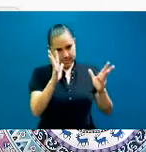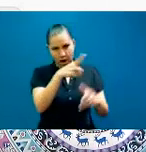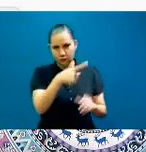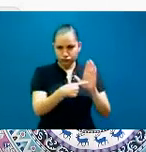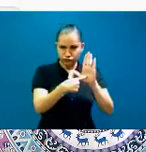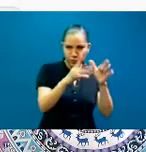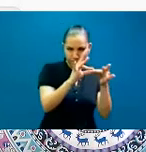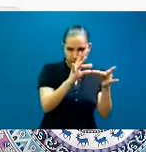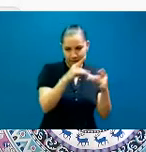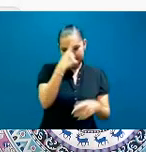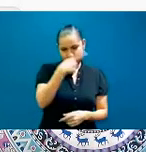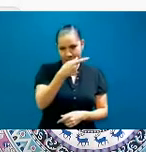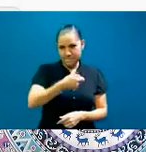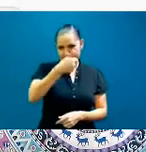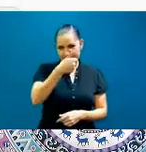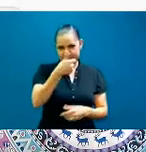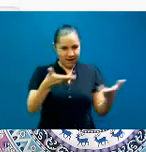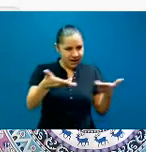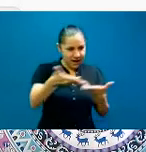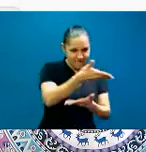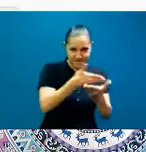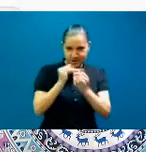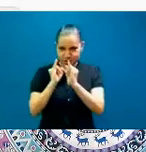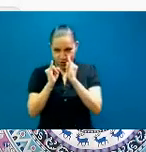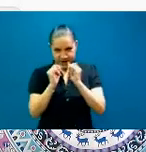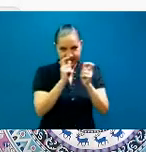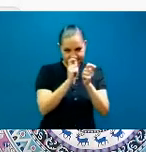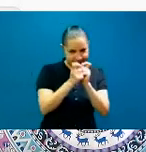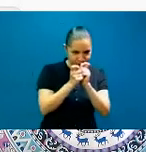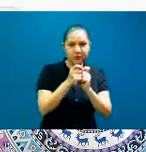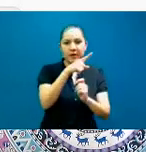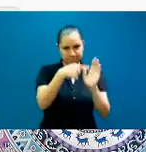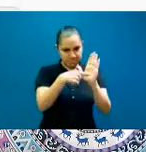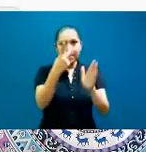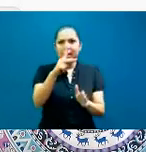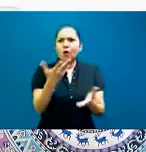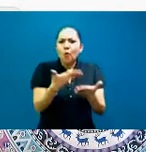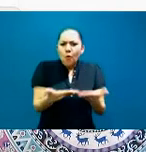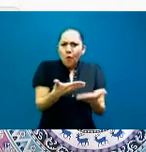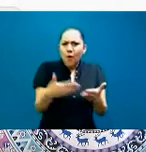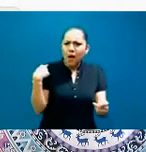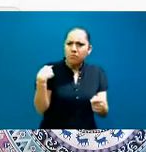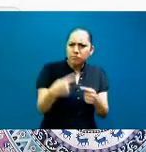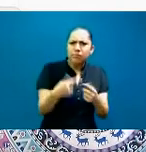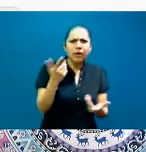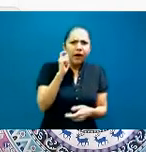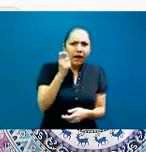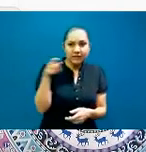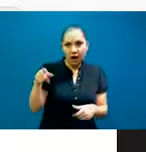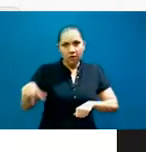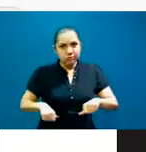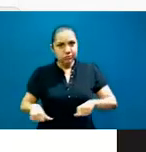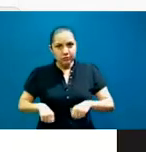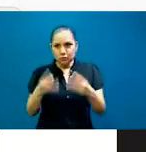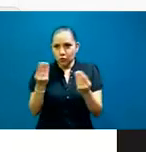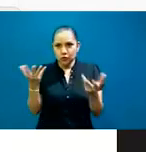café con colegas, pero bueno, vamos a hacer nada más un, ponernos al día, porque ha hecho muchas cosas, pero este, pues tiene mucho